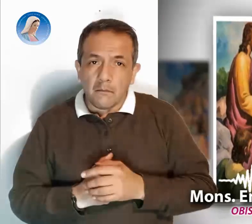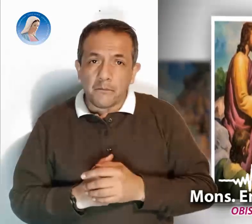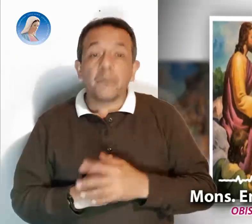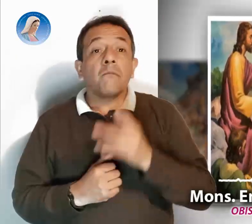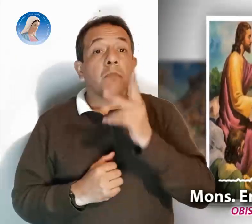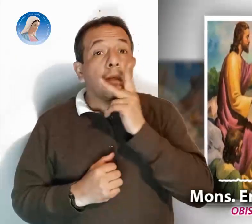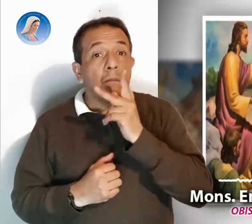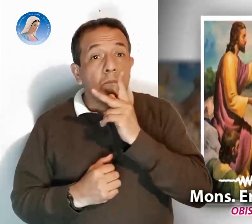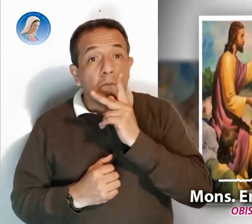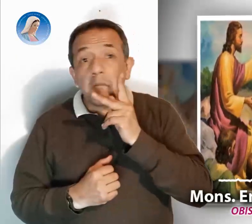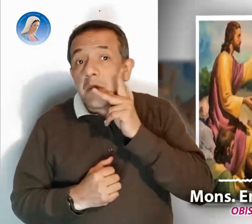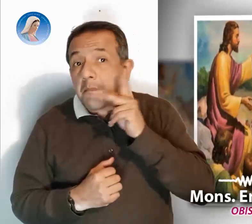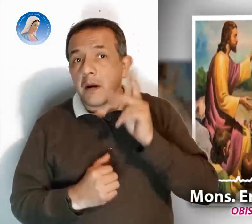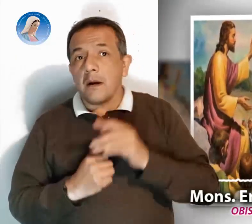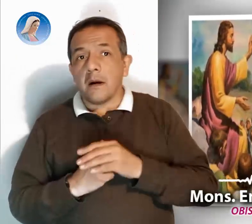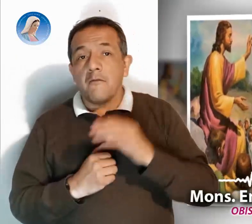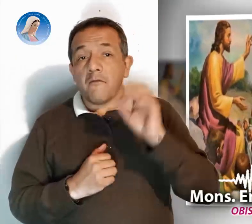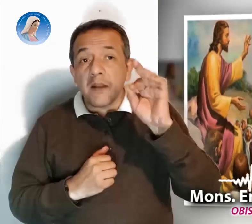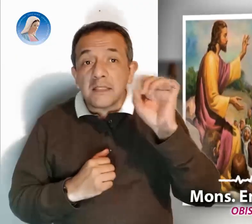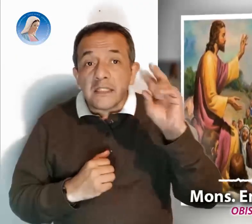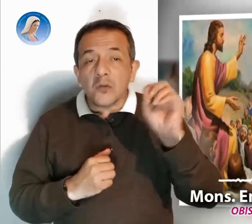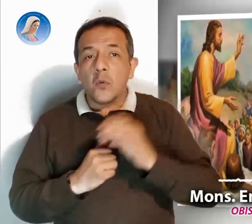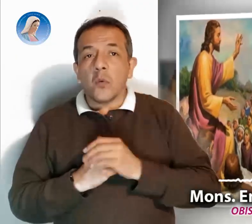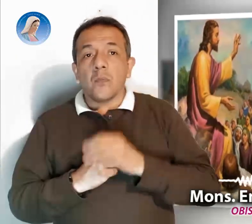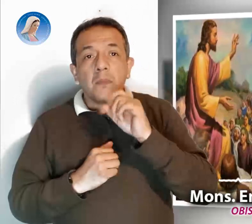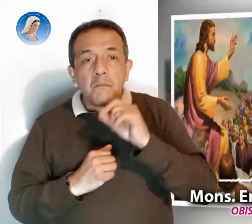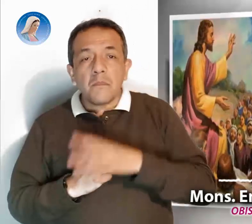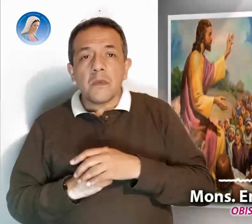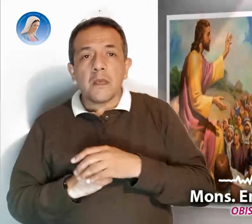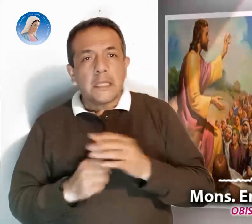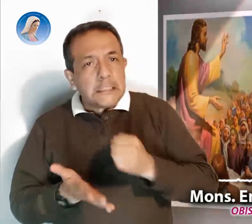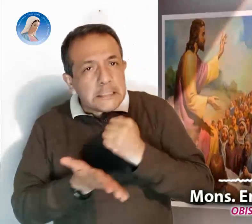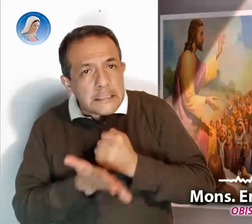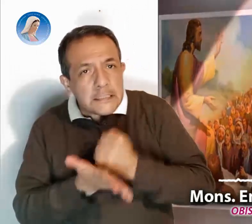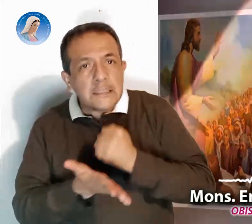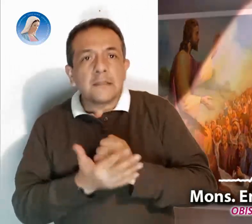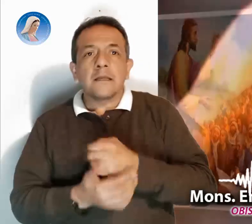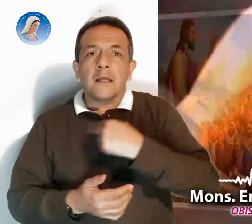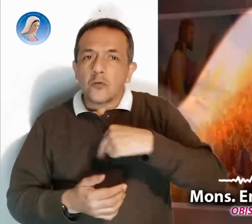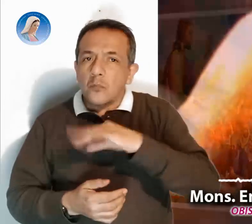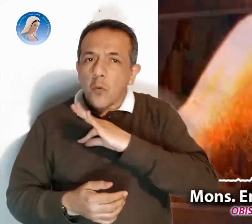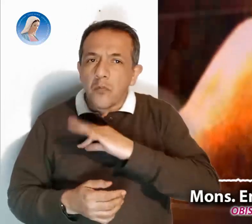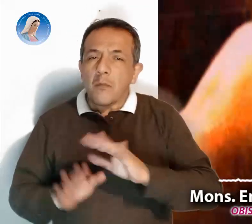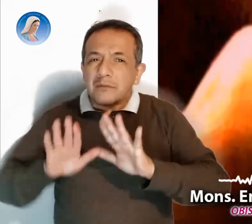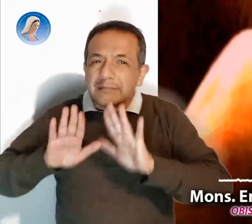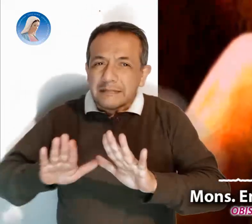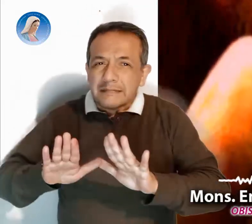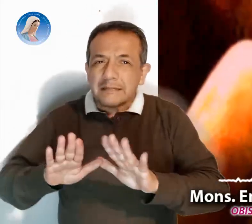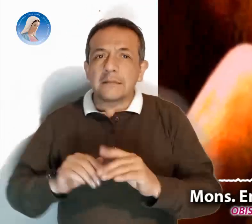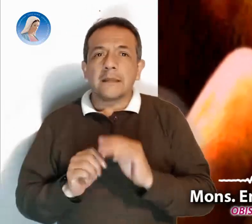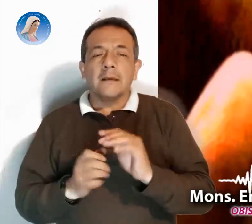también así nos insiste que todavía es oportuno de tener este ecocidio.